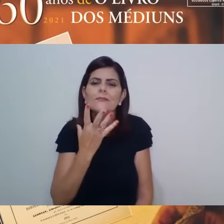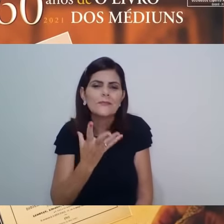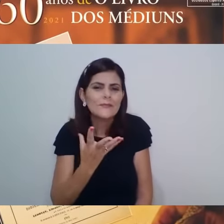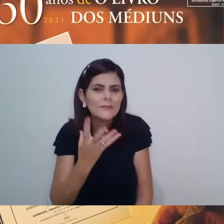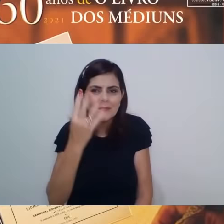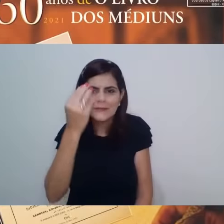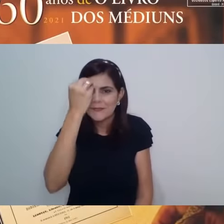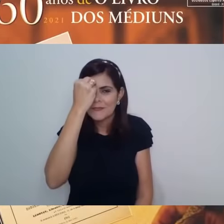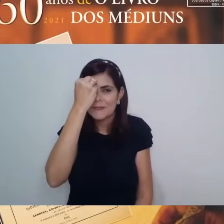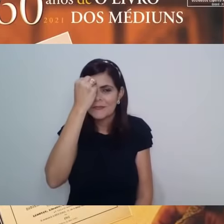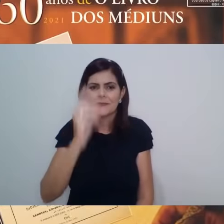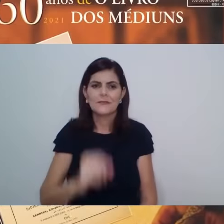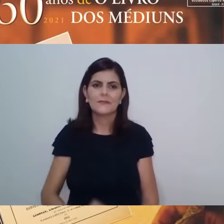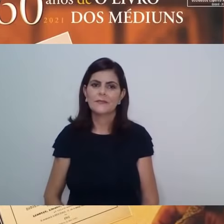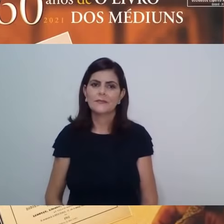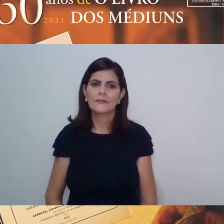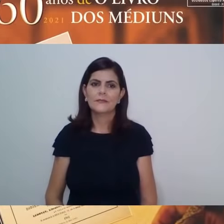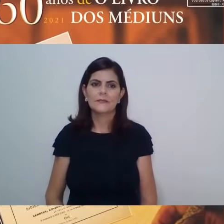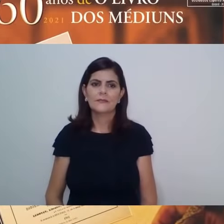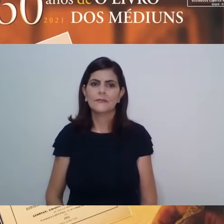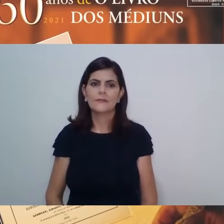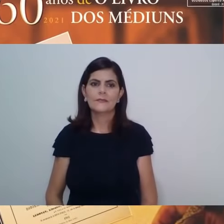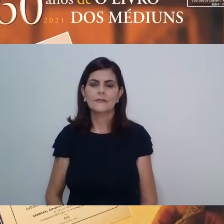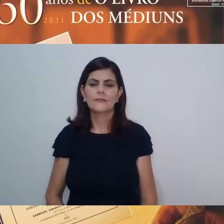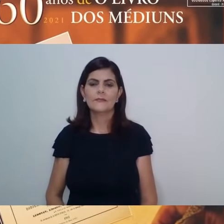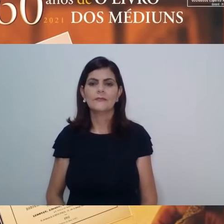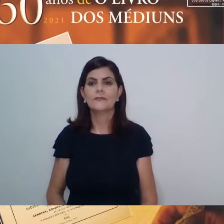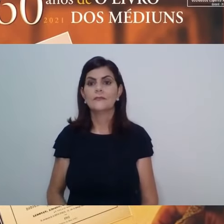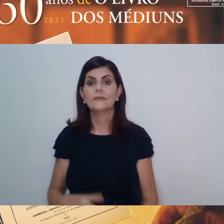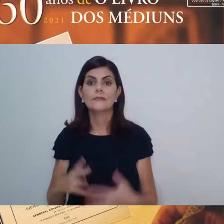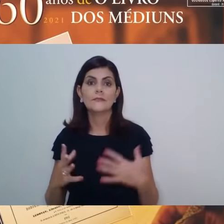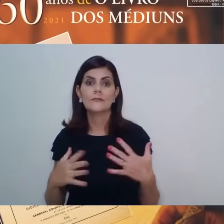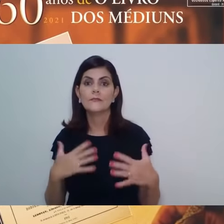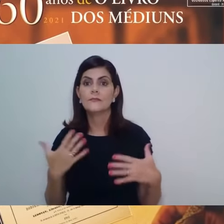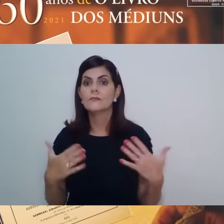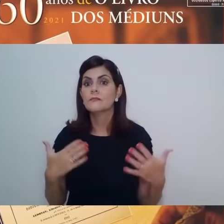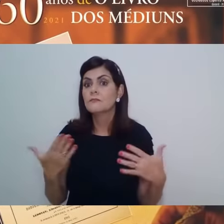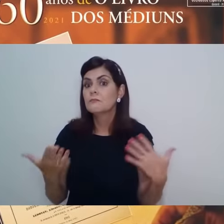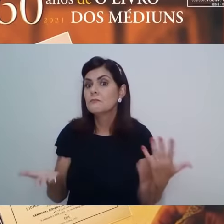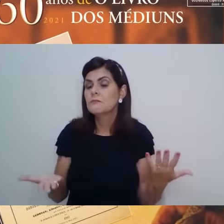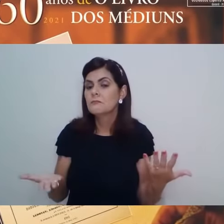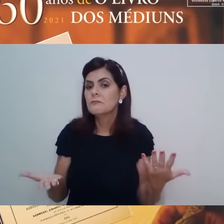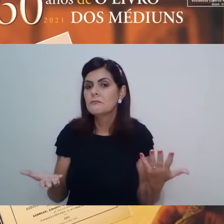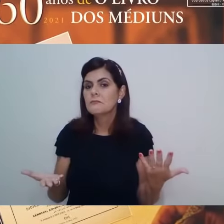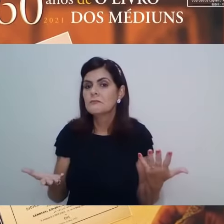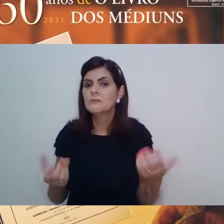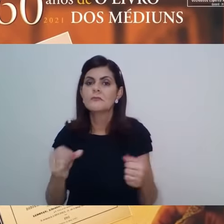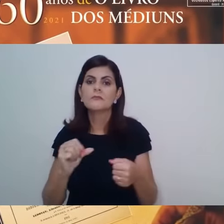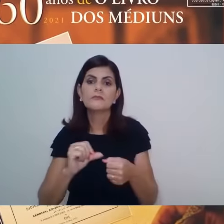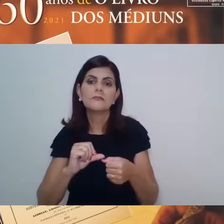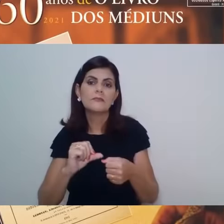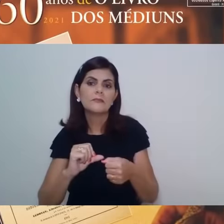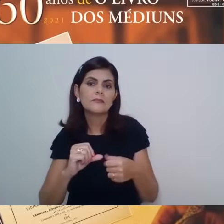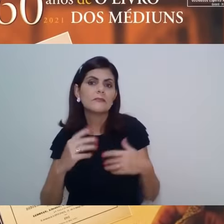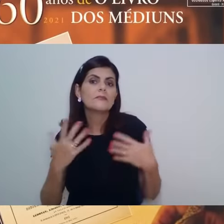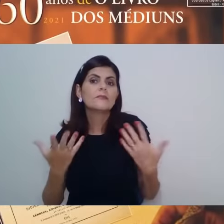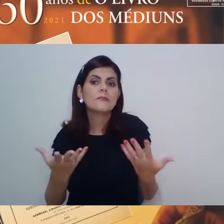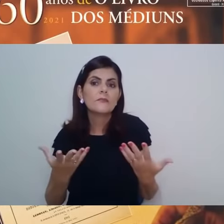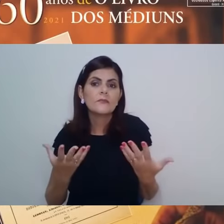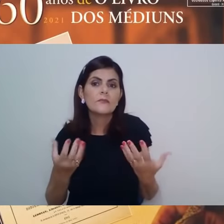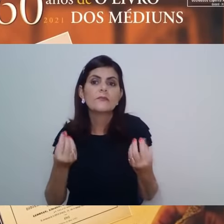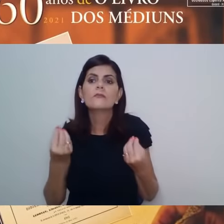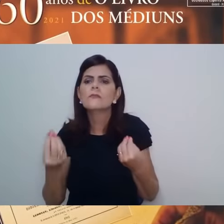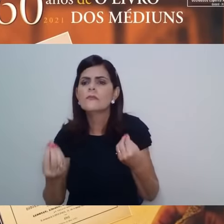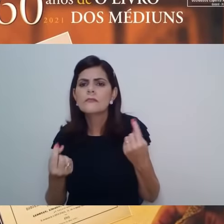medido pela pujança das suas faculdades, pelo número de faculdades que ele tem mediúnicas.